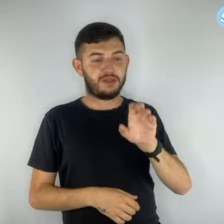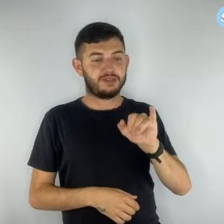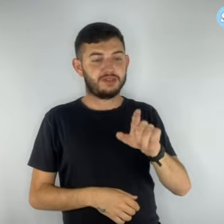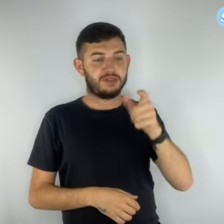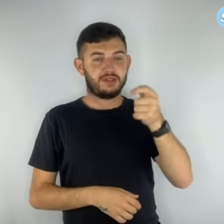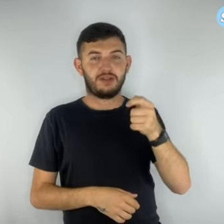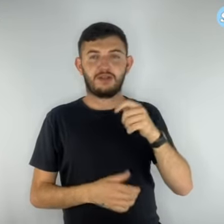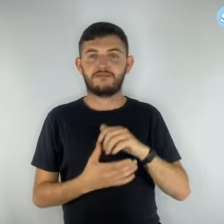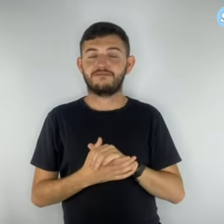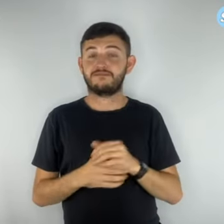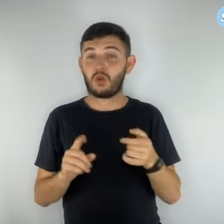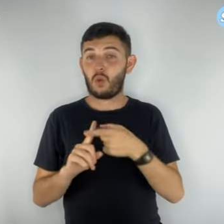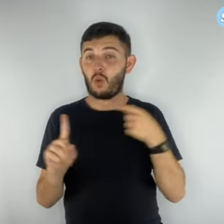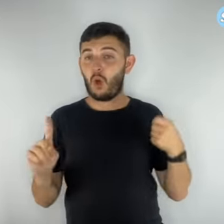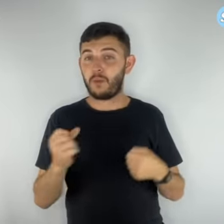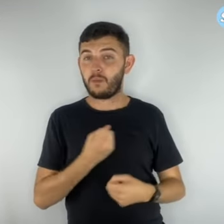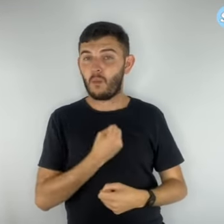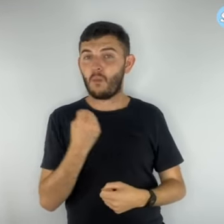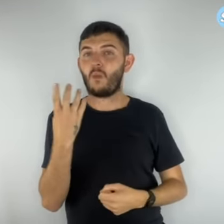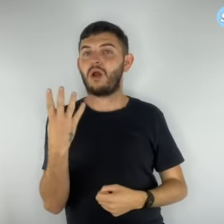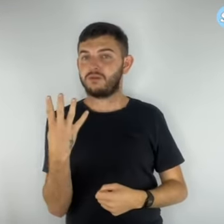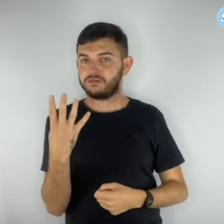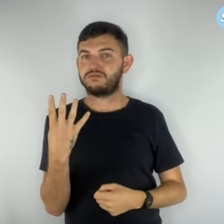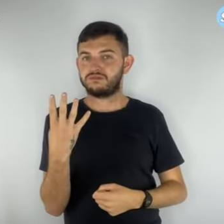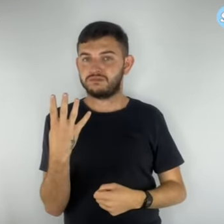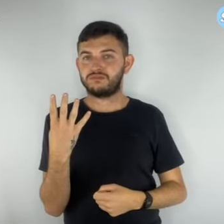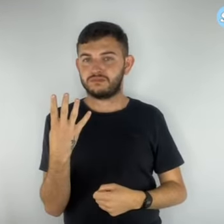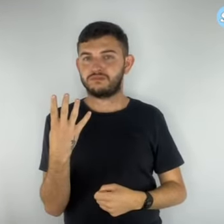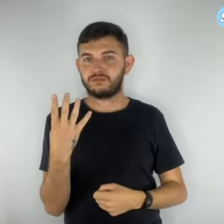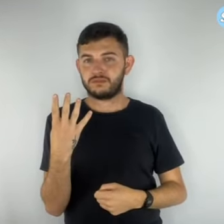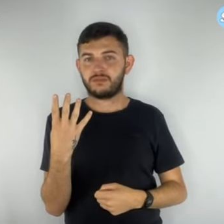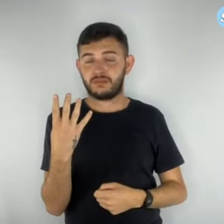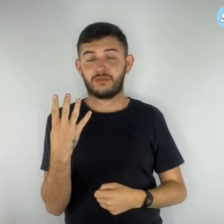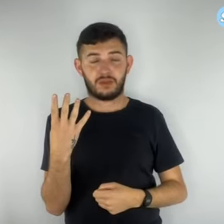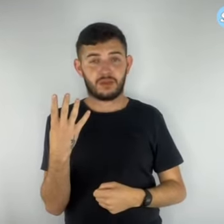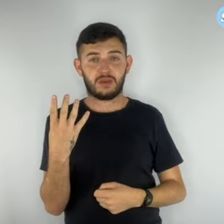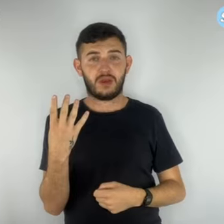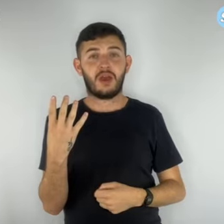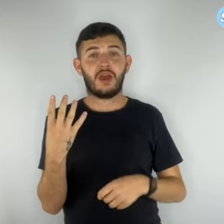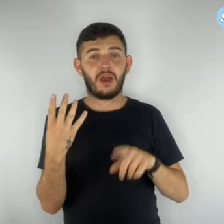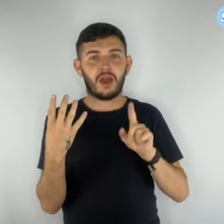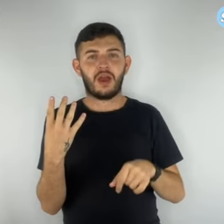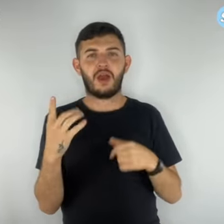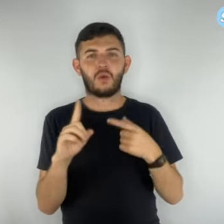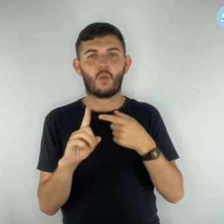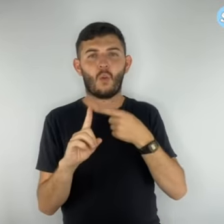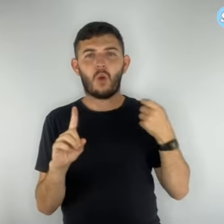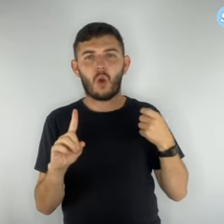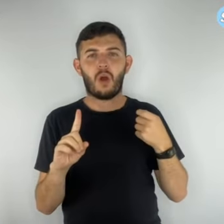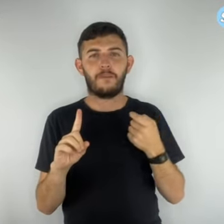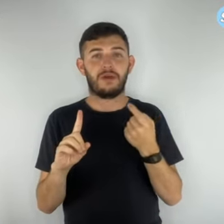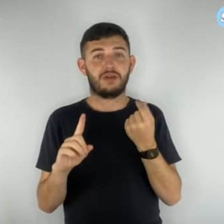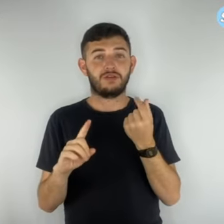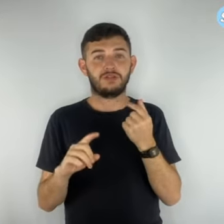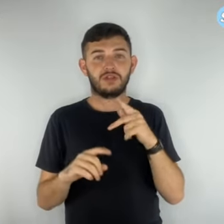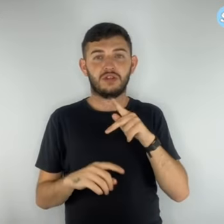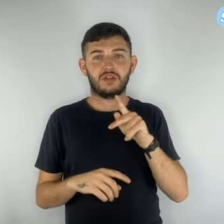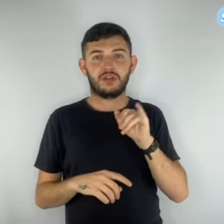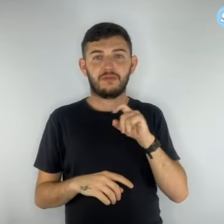Golpe 4 Outra modalidade é o golpe com transferência por PIX. Assim como os outros